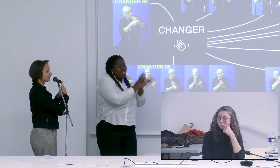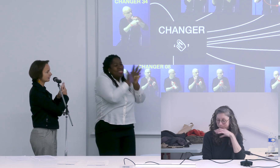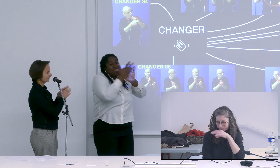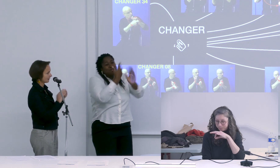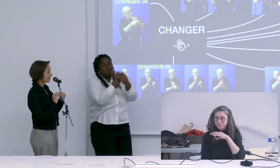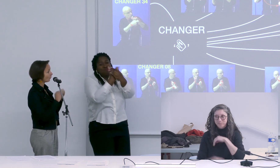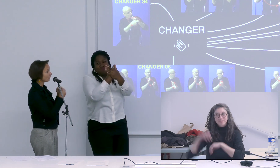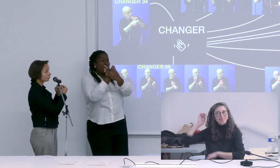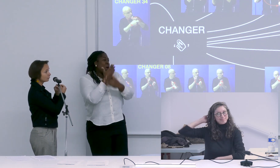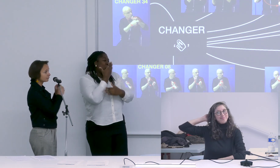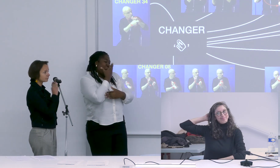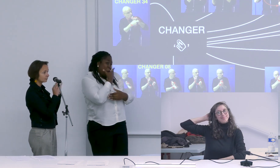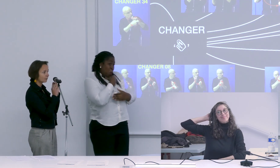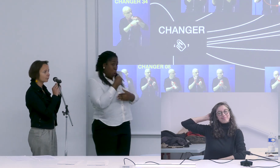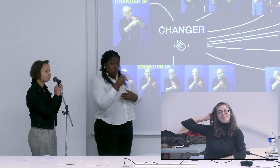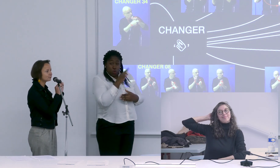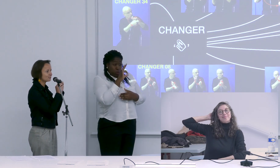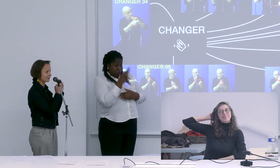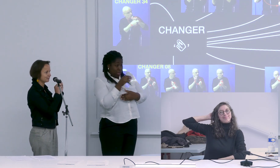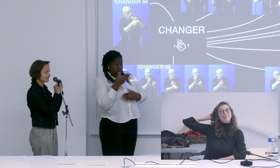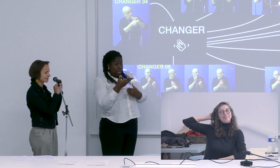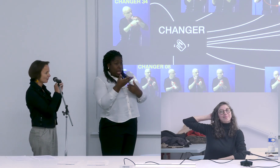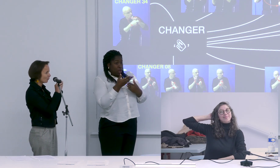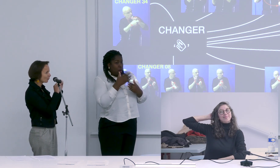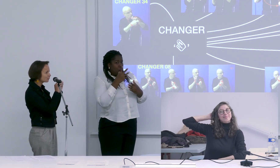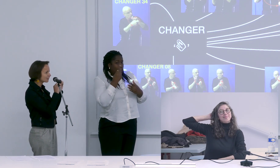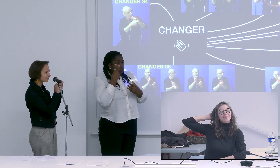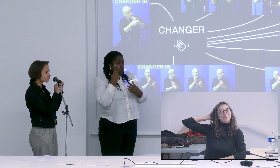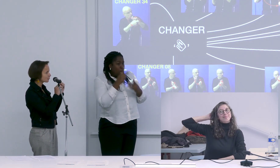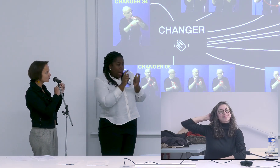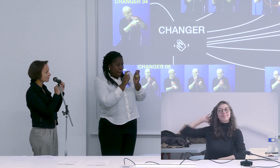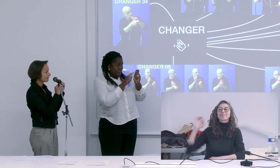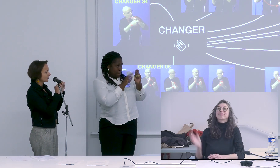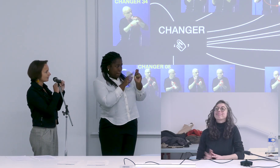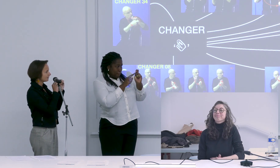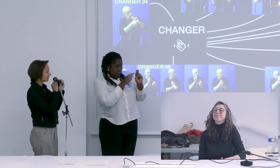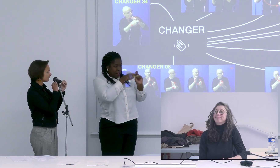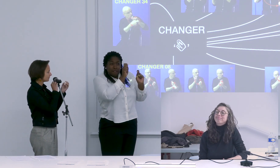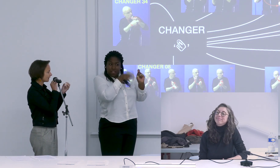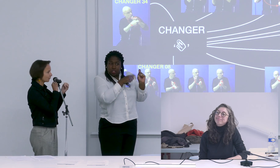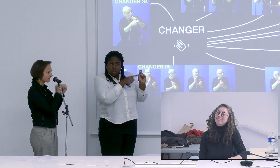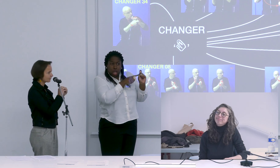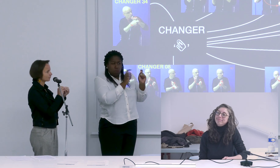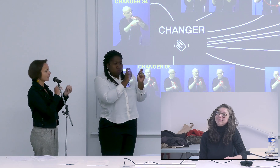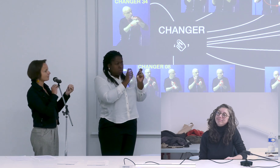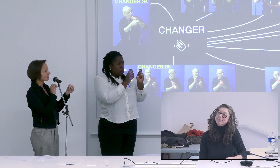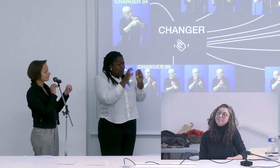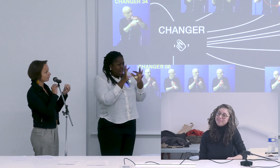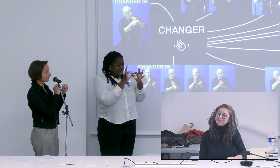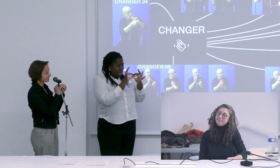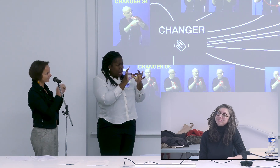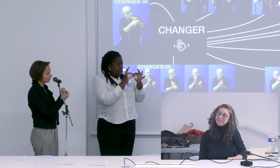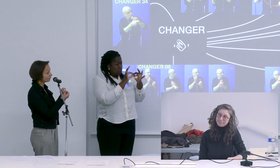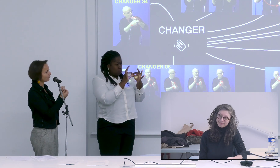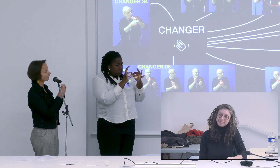en chenille on retrouve le point fixe on retrouve quelque chose d'un contact entre les mains